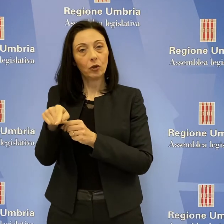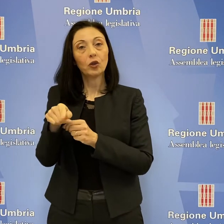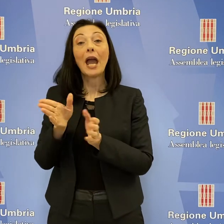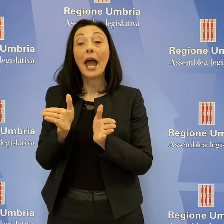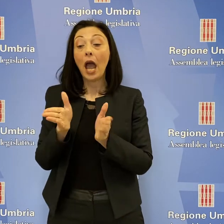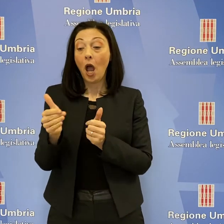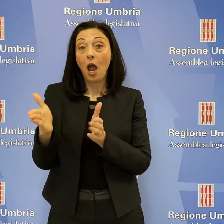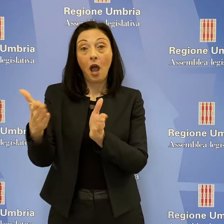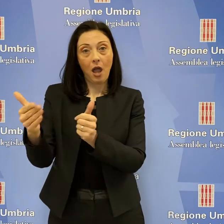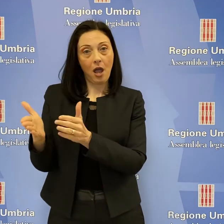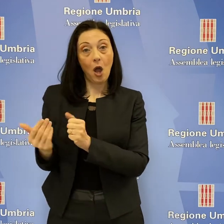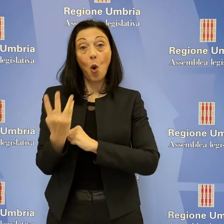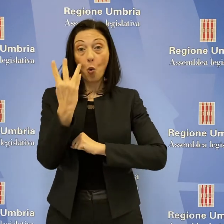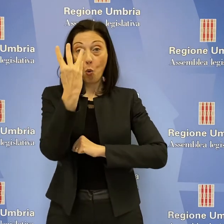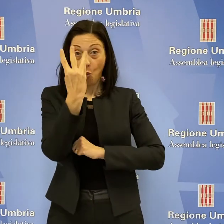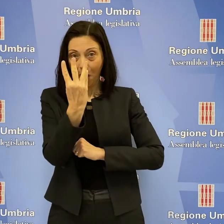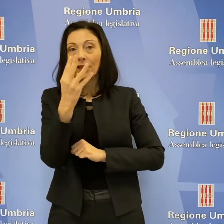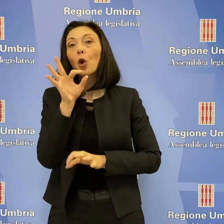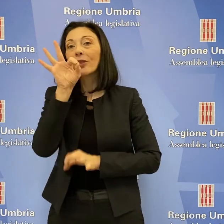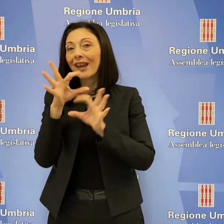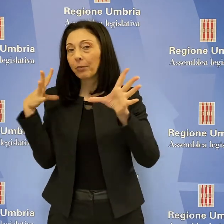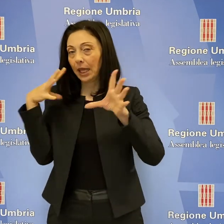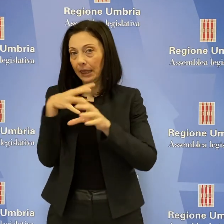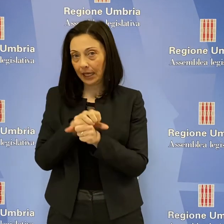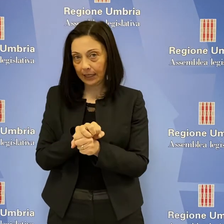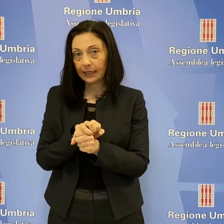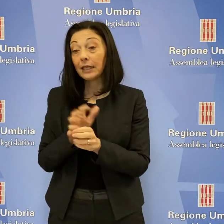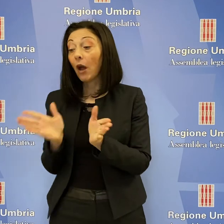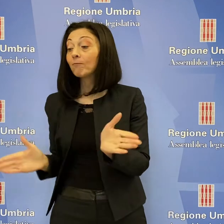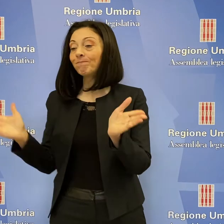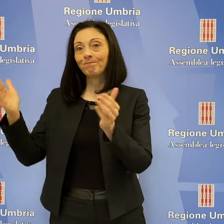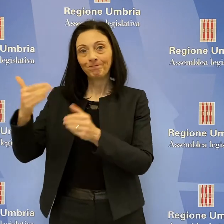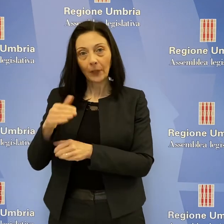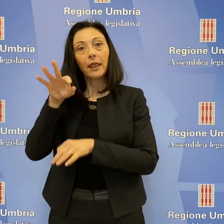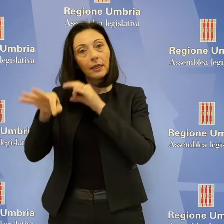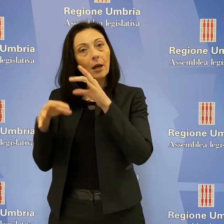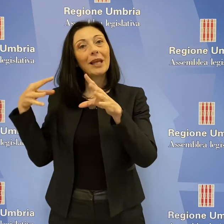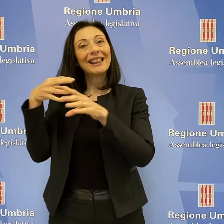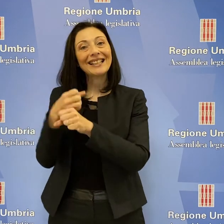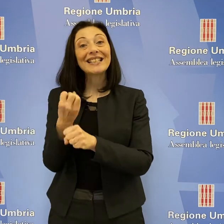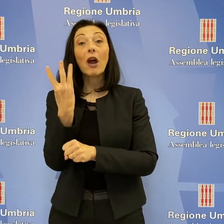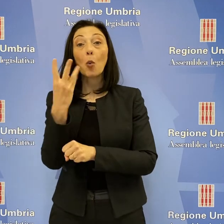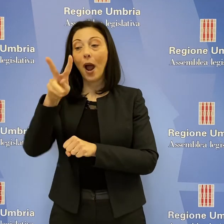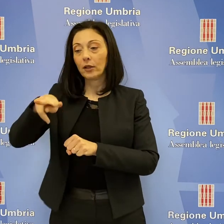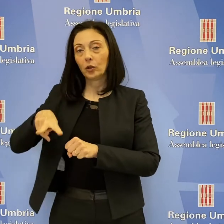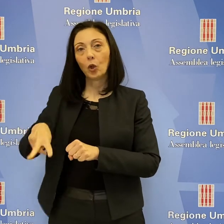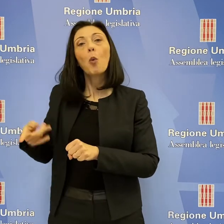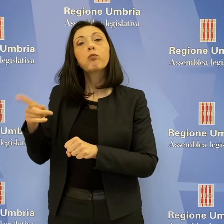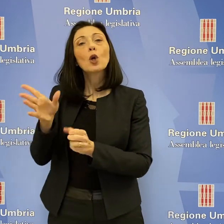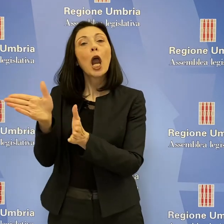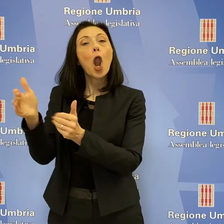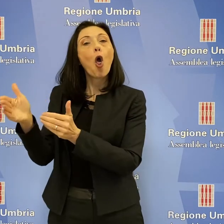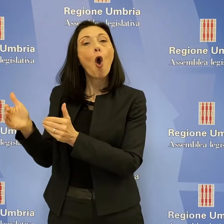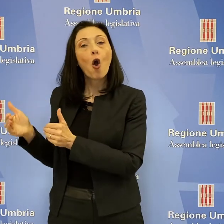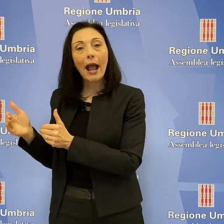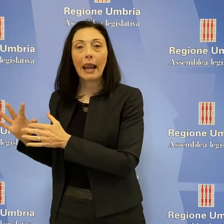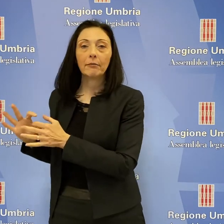quattro degenze singole di terapia intensiva e un open space di terapia intensiva con quattro posti letto oltre ai locali a servizio del